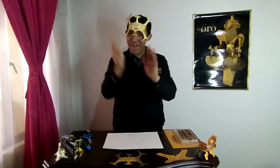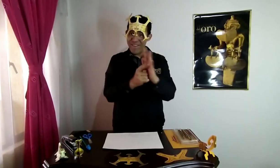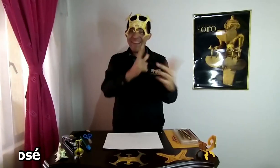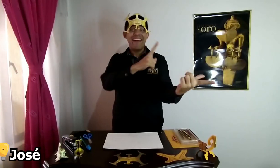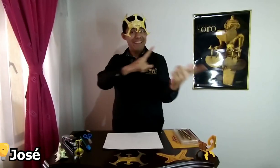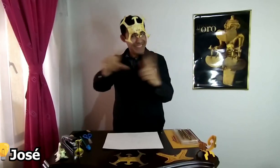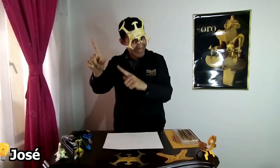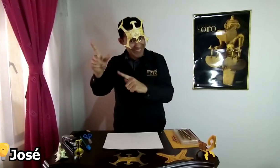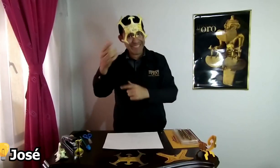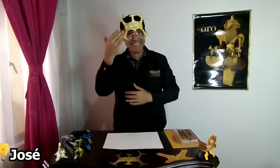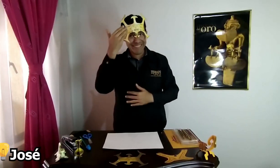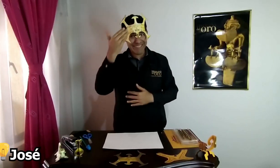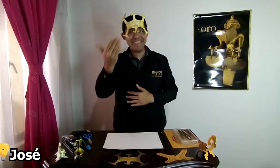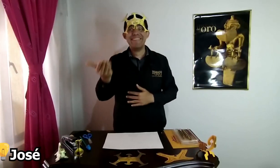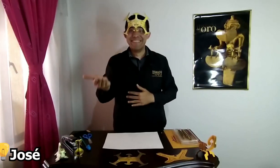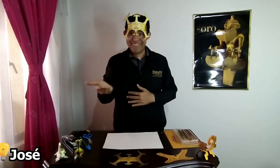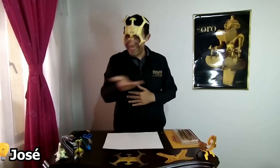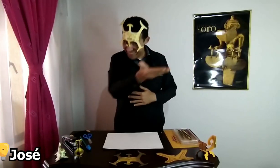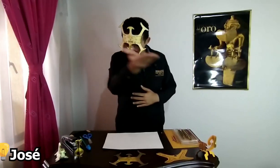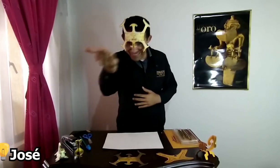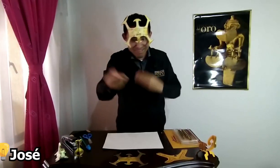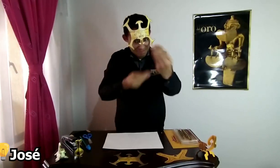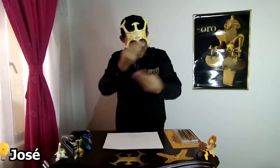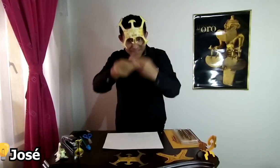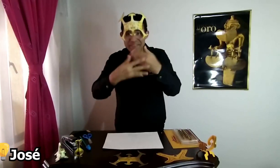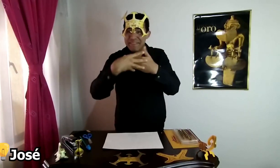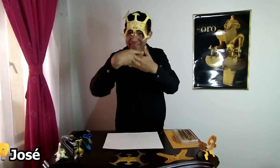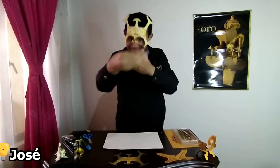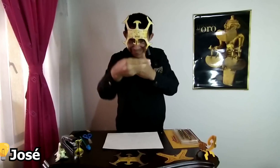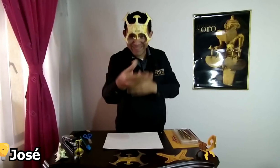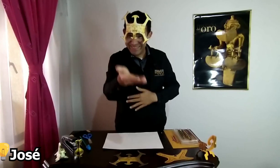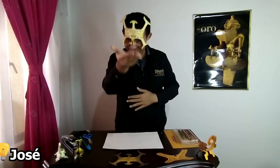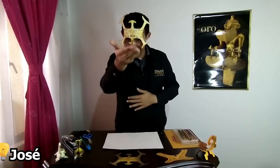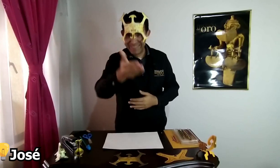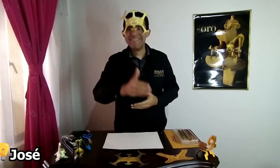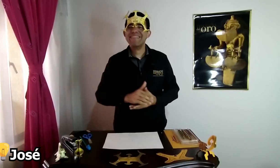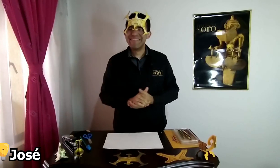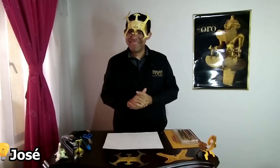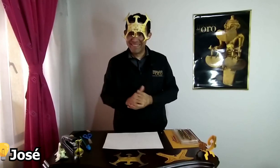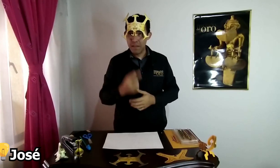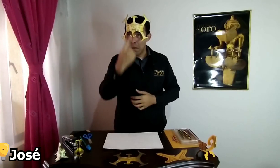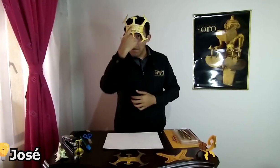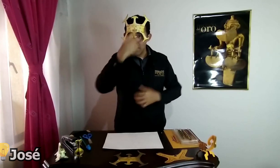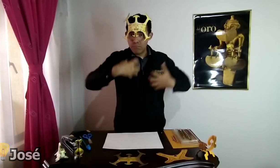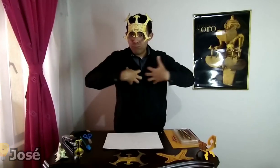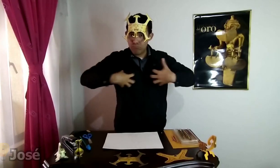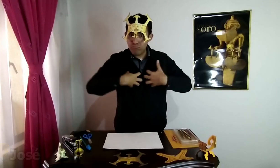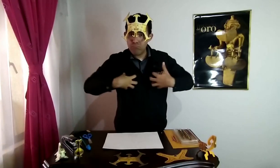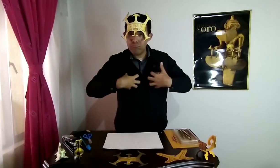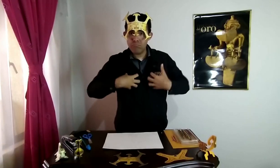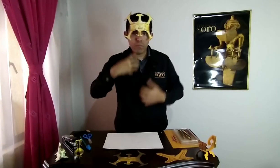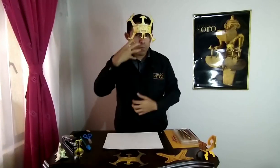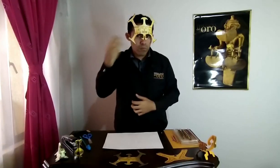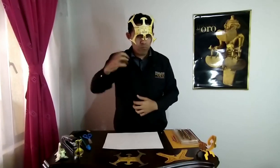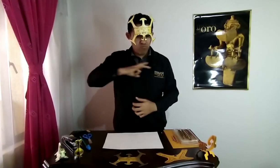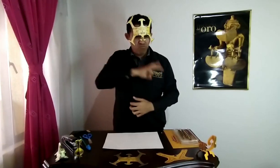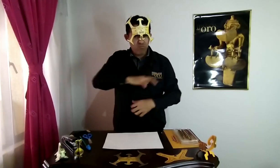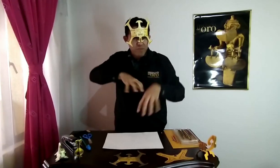¡Listo! ¡Ya tenemos la primera pieza de nuestra colección! ¡Adelante! ¡Puedes